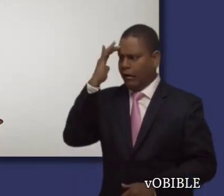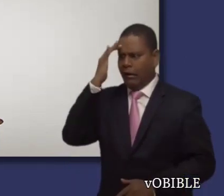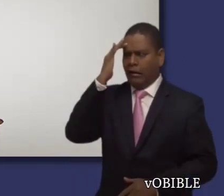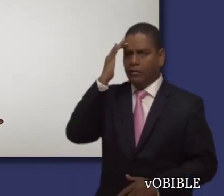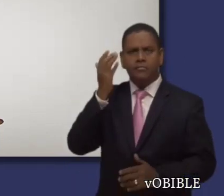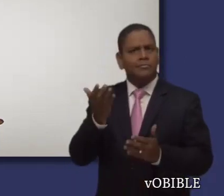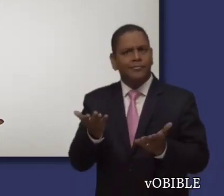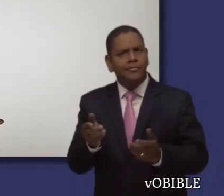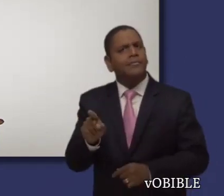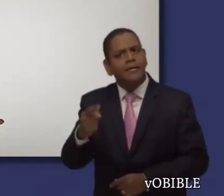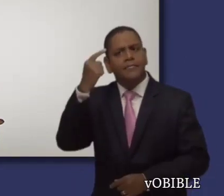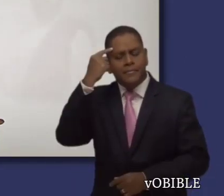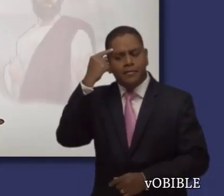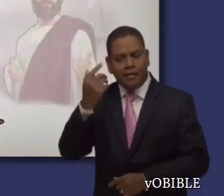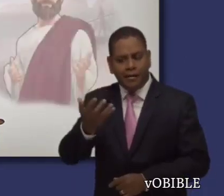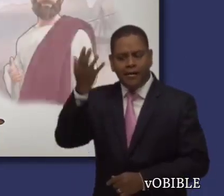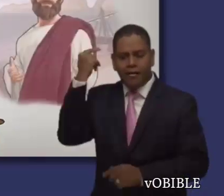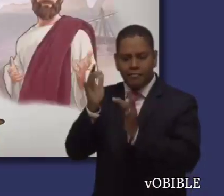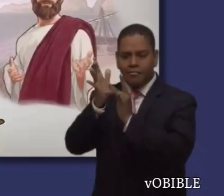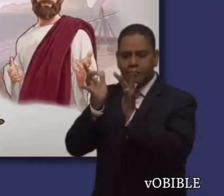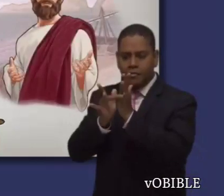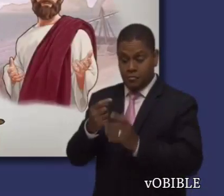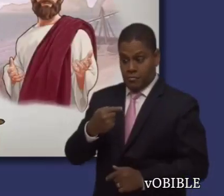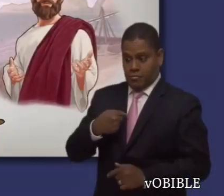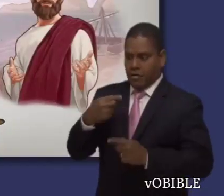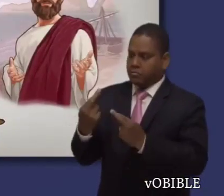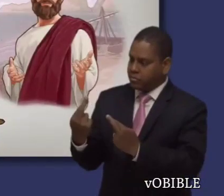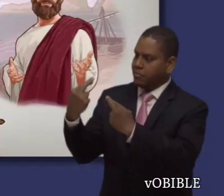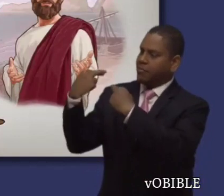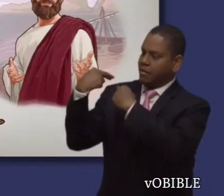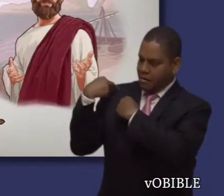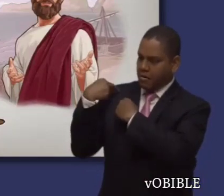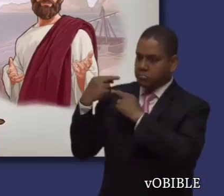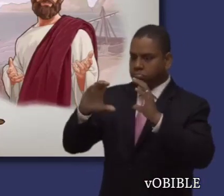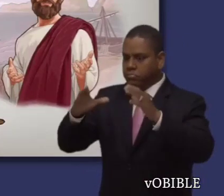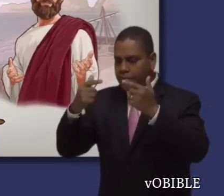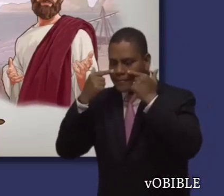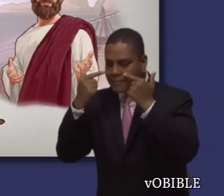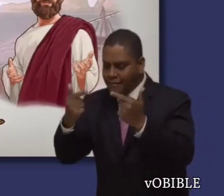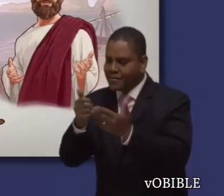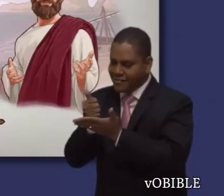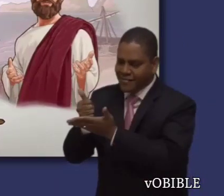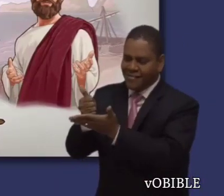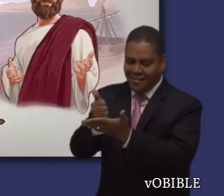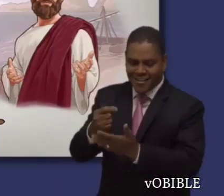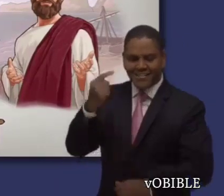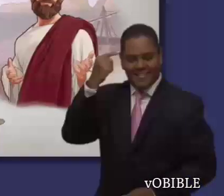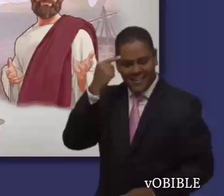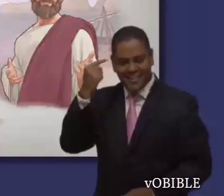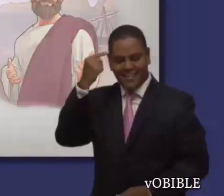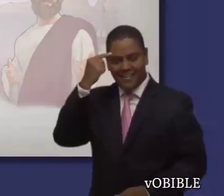de preocuparse demasiado por él mismo, siguió obedeciendo el cariñoso mandato de Jesús, alimenta a mis